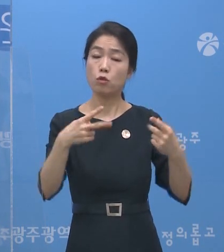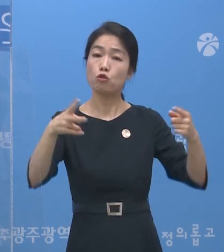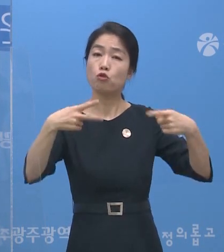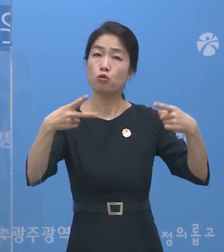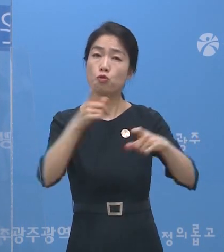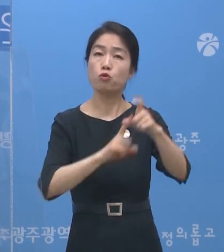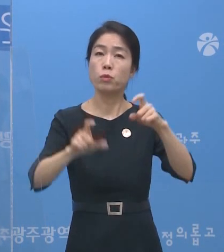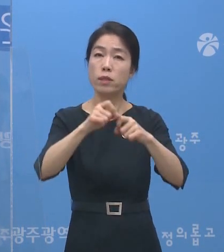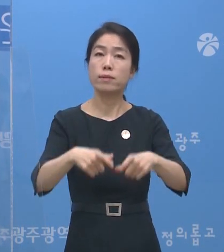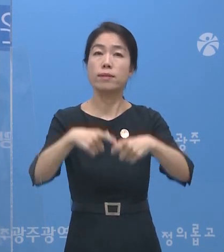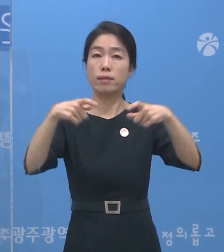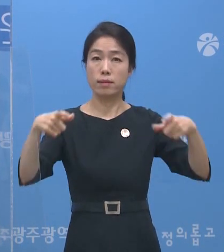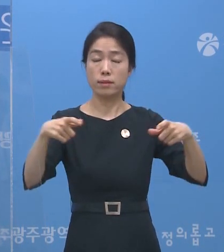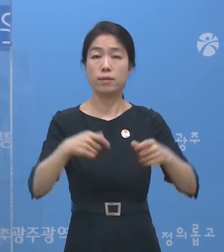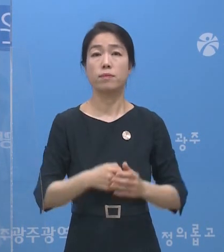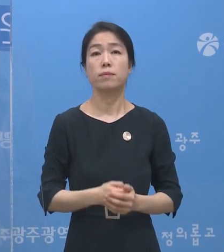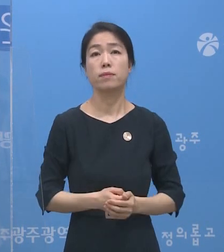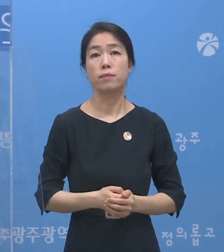이상 증가했습니다.